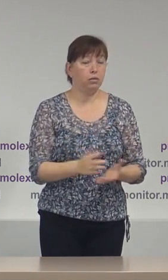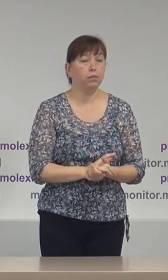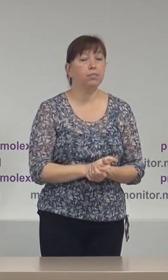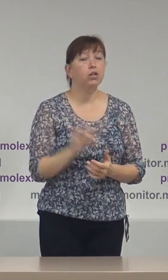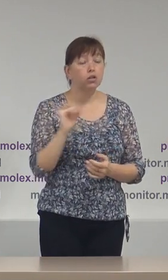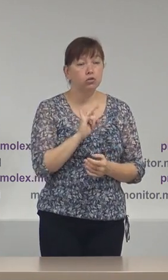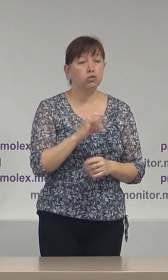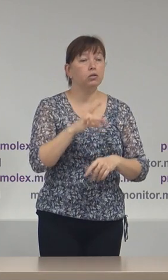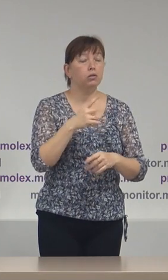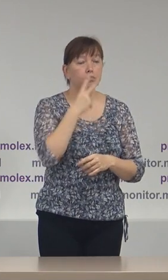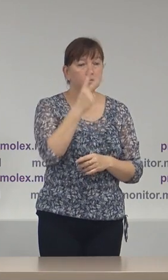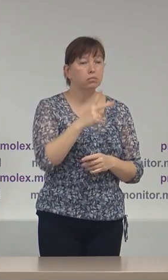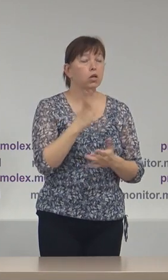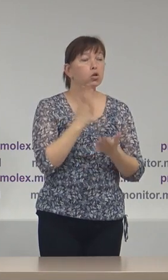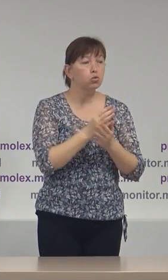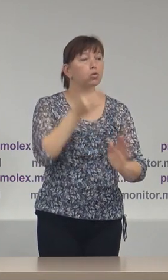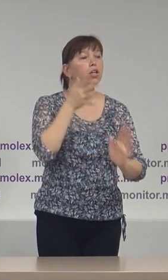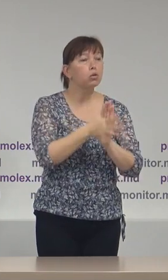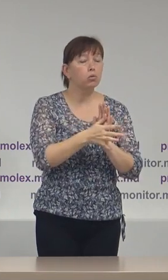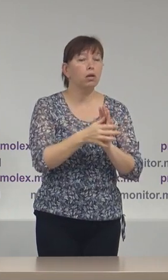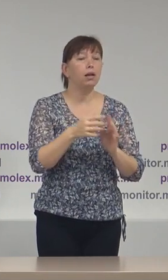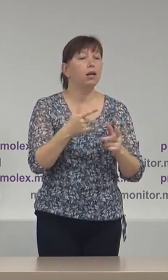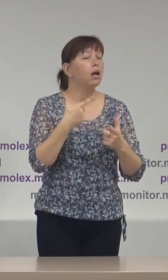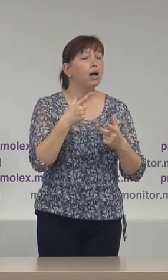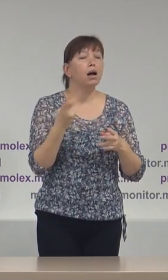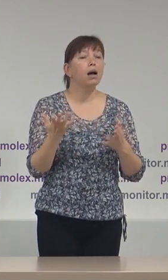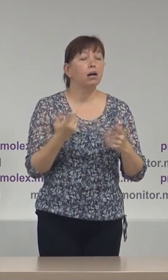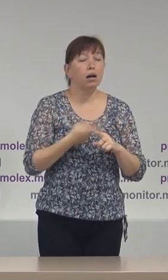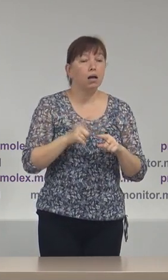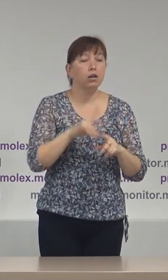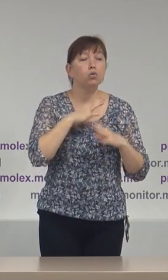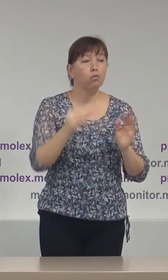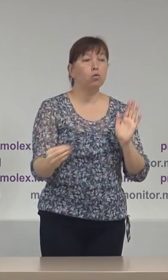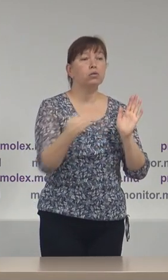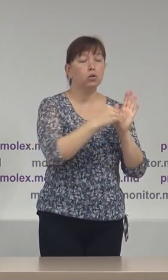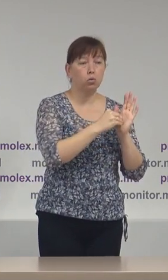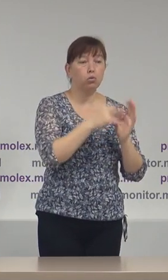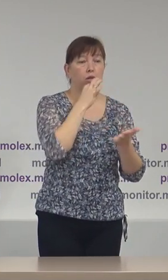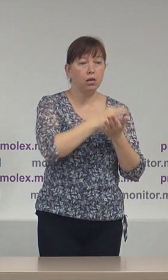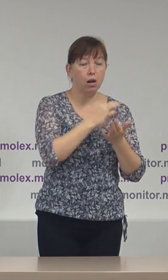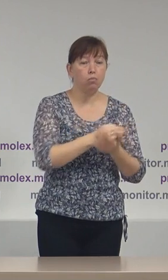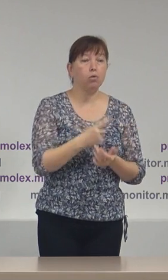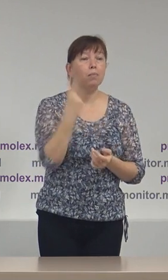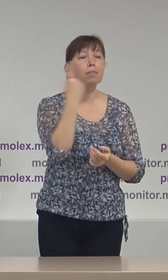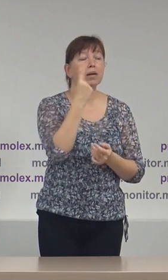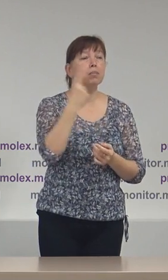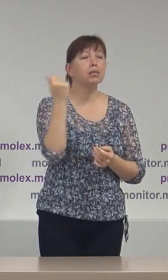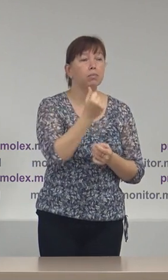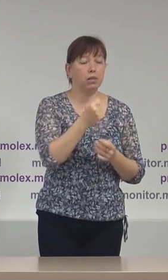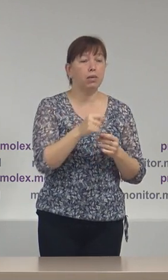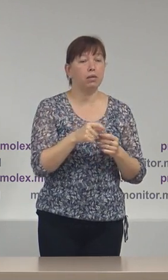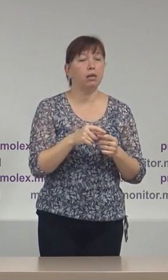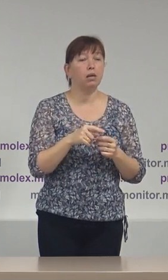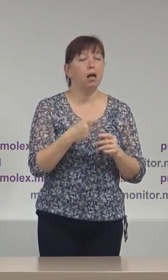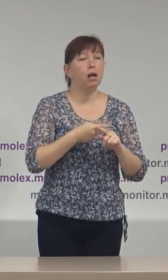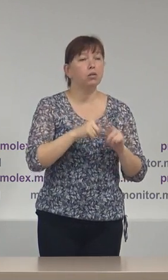cheltuieli nedeclarate pentru o săptămână de campanie, pentru prima săptămână de campanie de